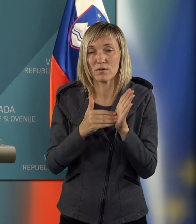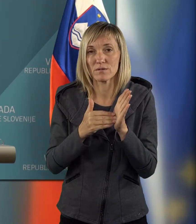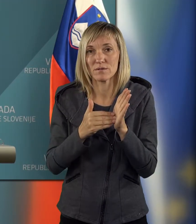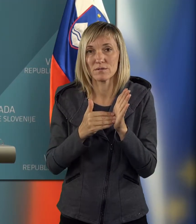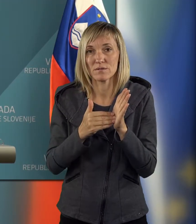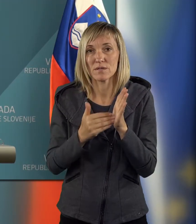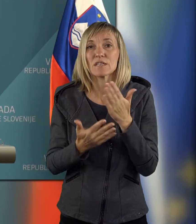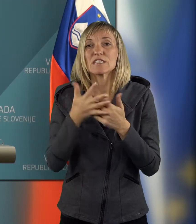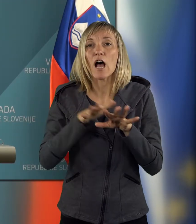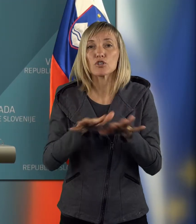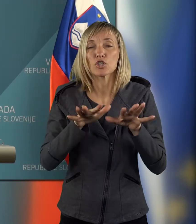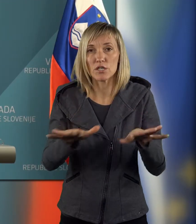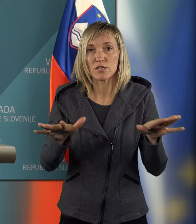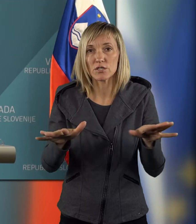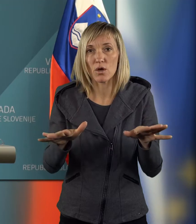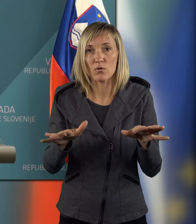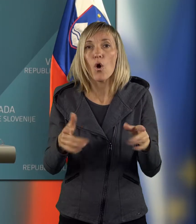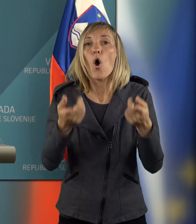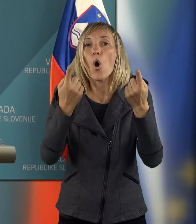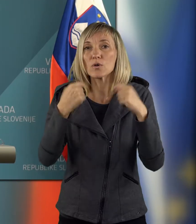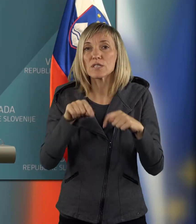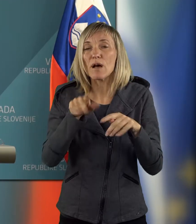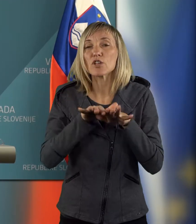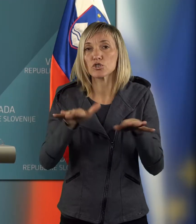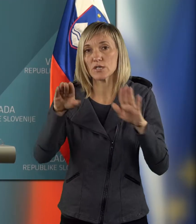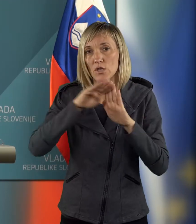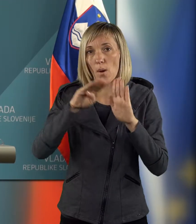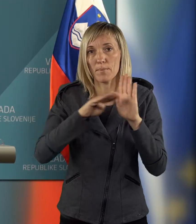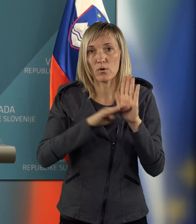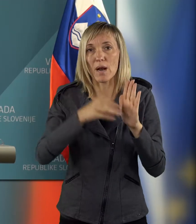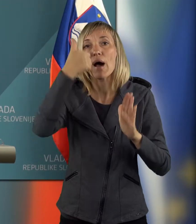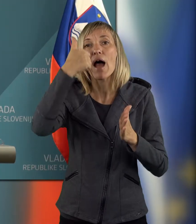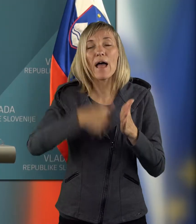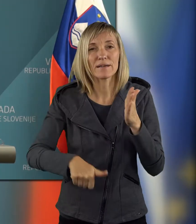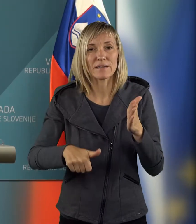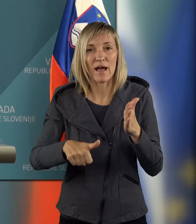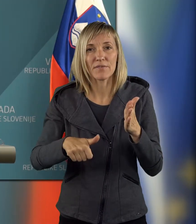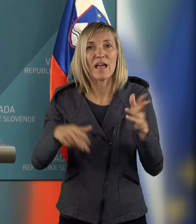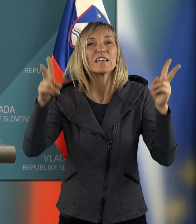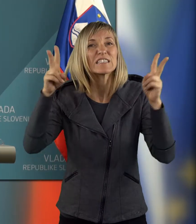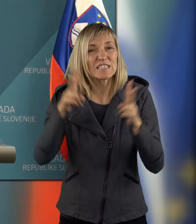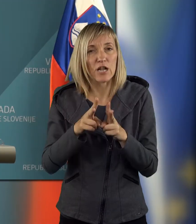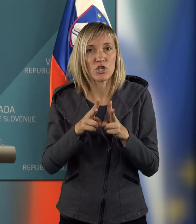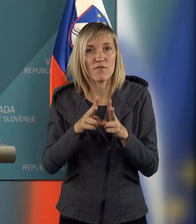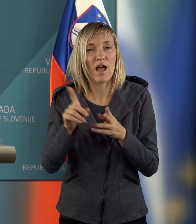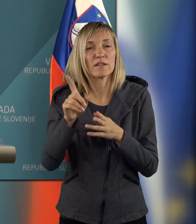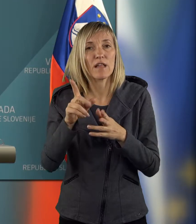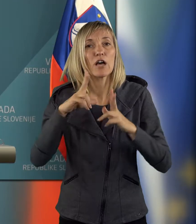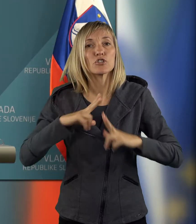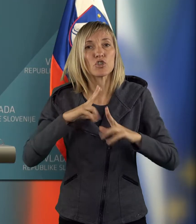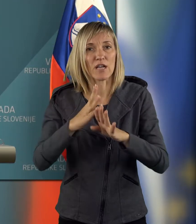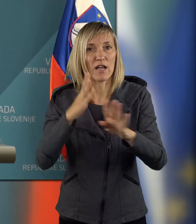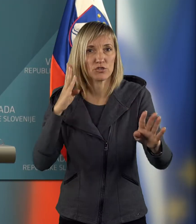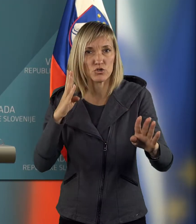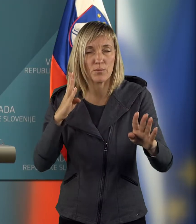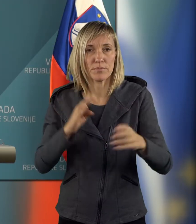bi rekla, širitev oziroma za ta širitev programa enkratnega skršovanja čekaljnih dob, tudi MD